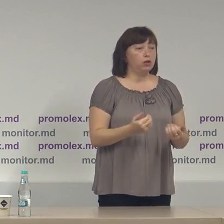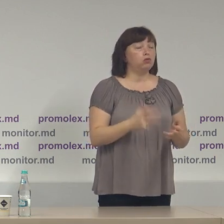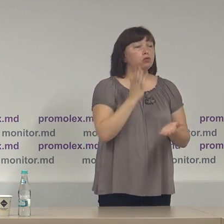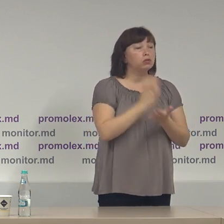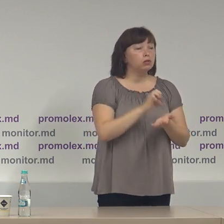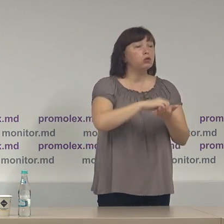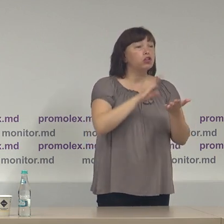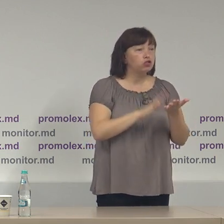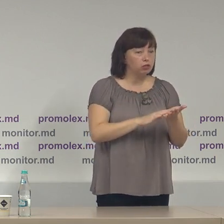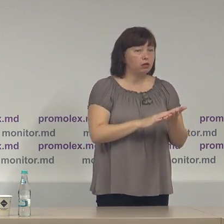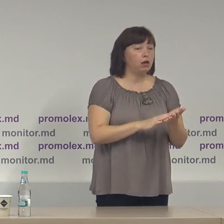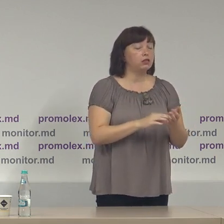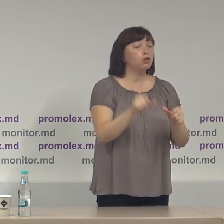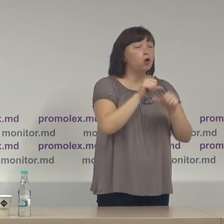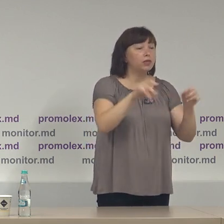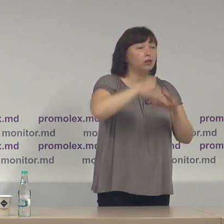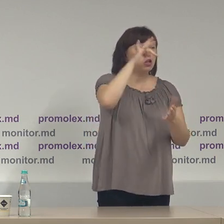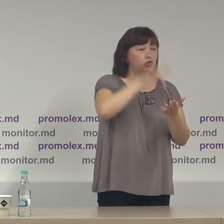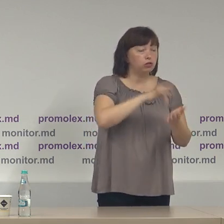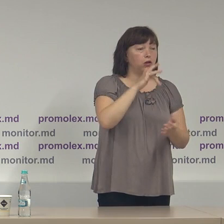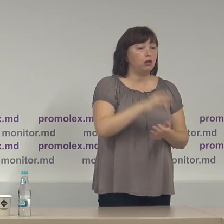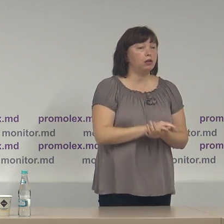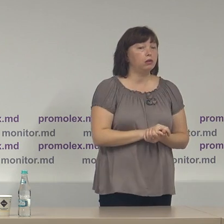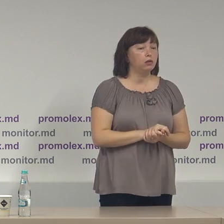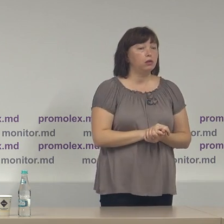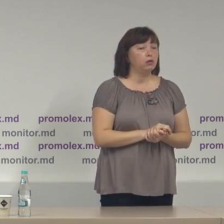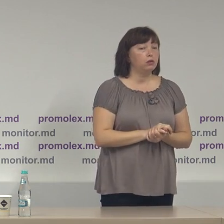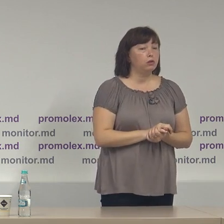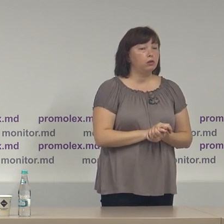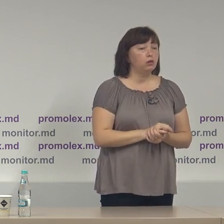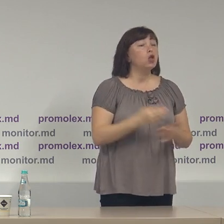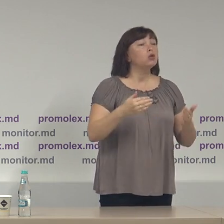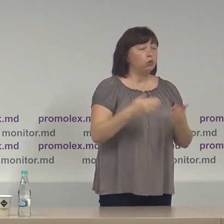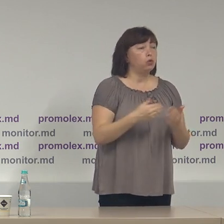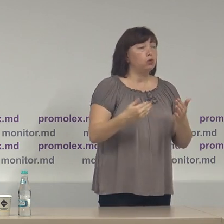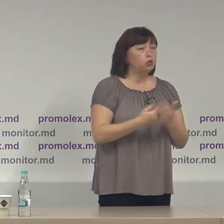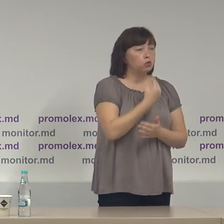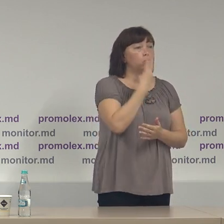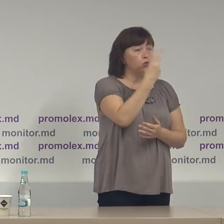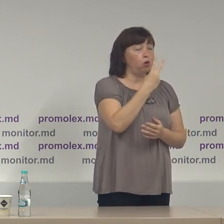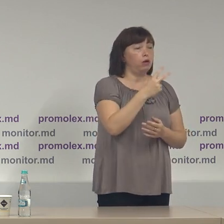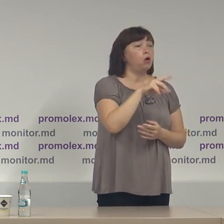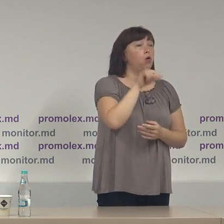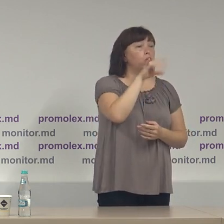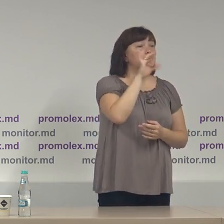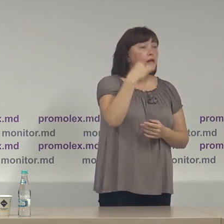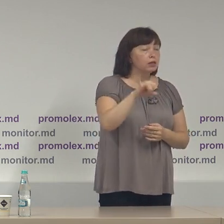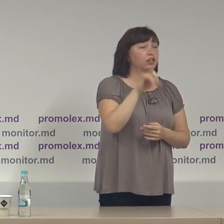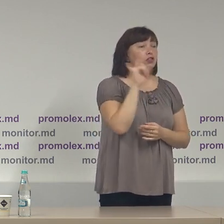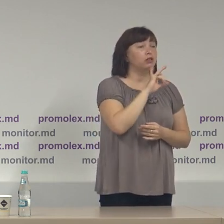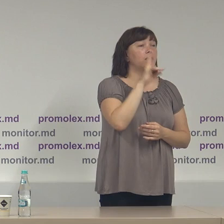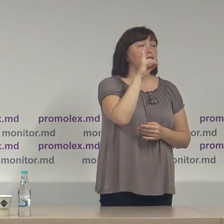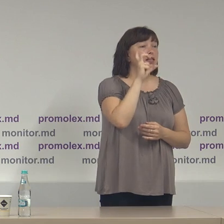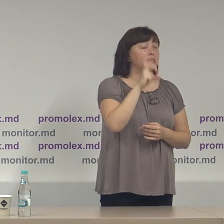sunt înregistrați de către Comisia Electorală Centrală doi candidați fiind vorba de domnii Iusată și Anastasie